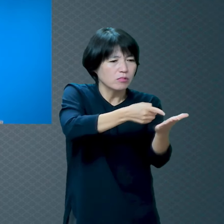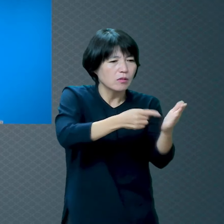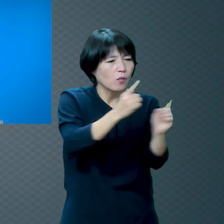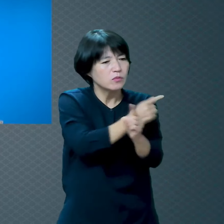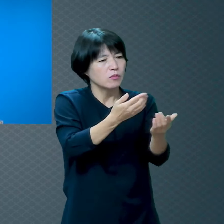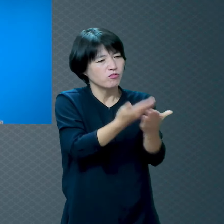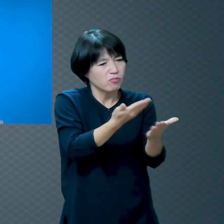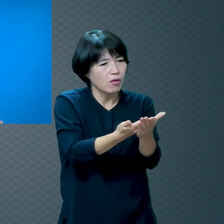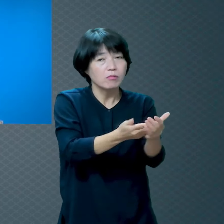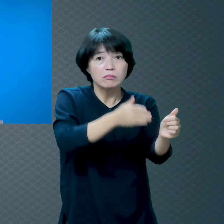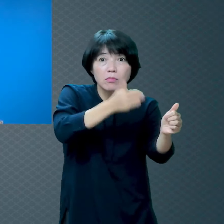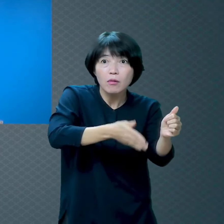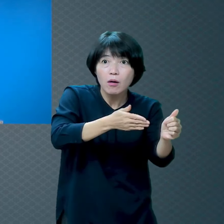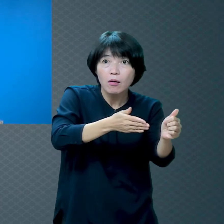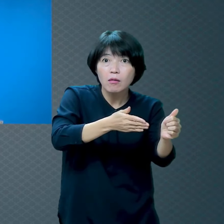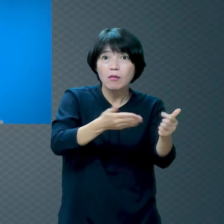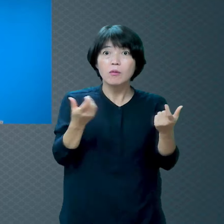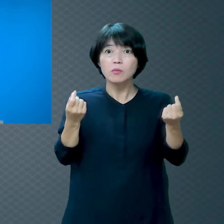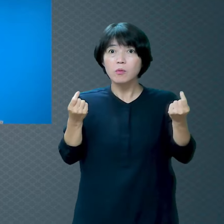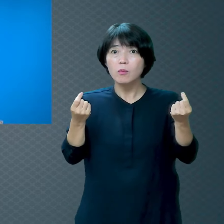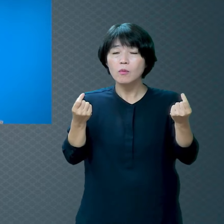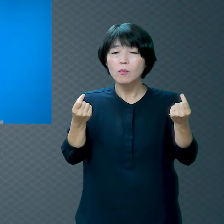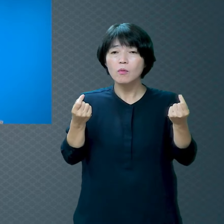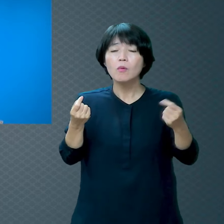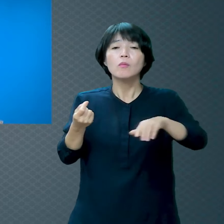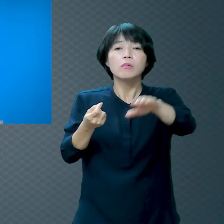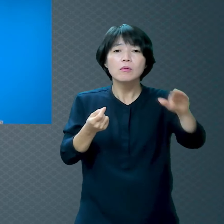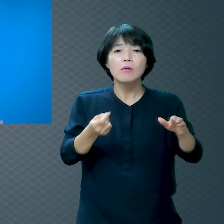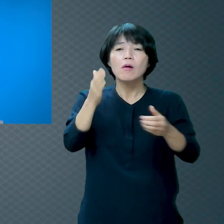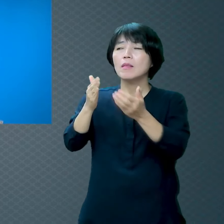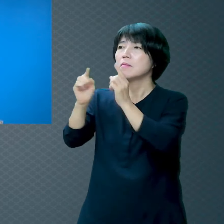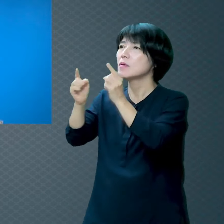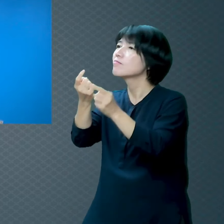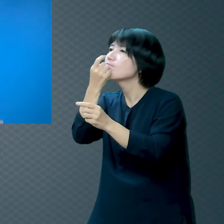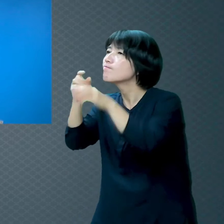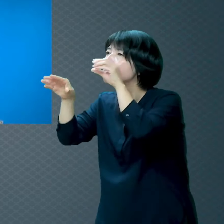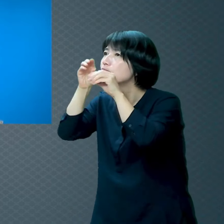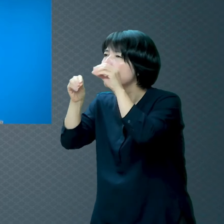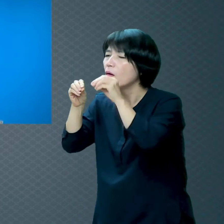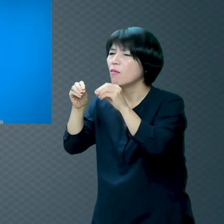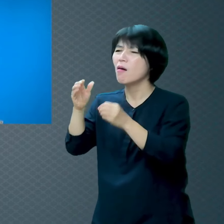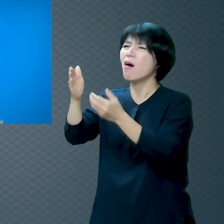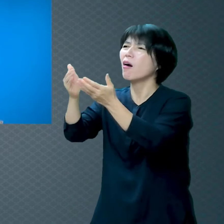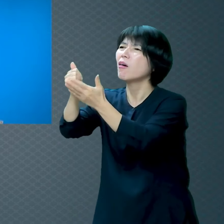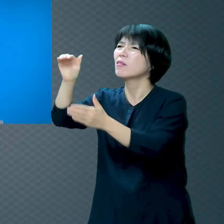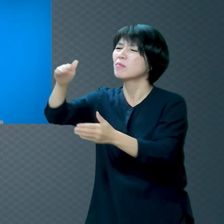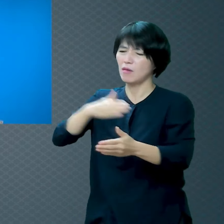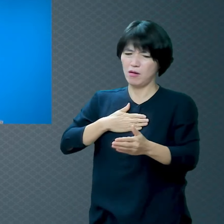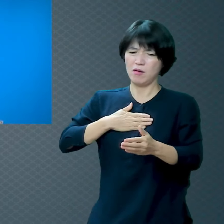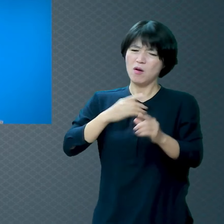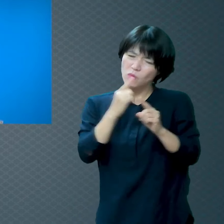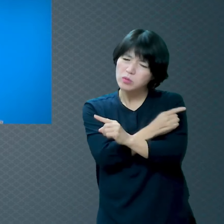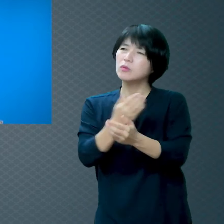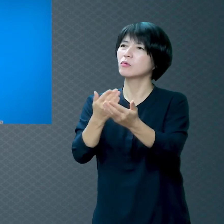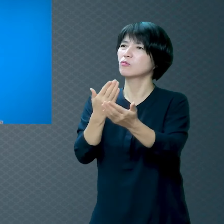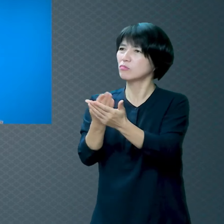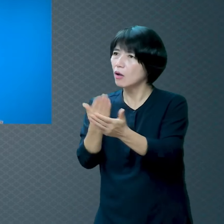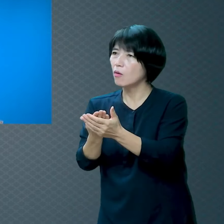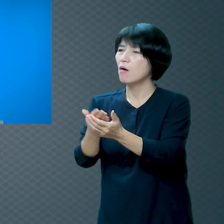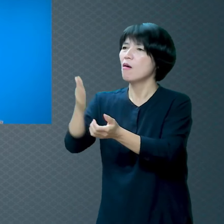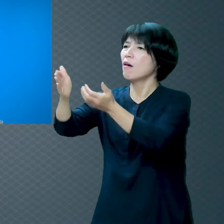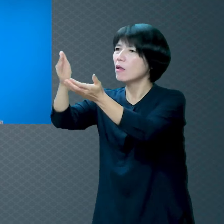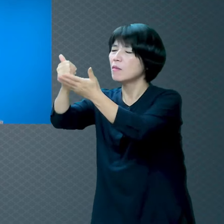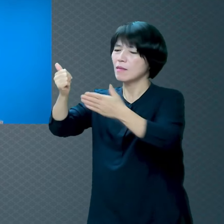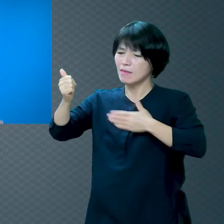우리도 하나님의 말씀을 듣고 하나님 저 좀 고쳐주십시오 하나님